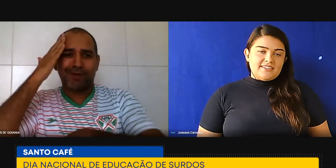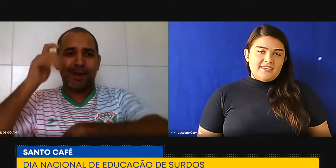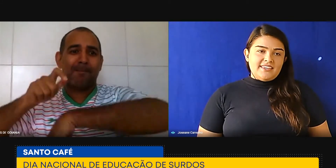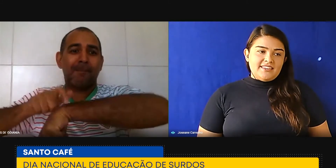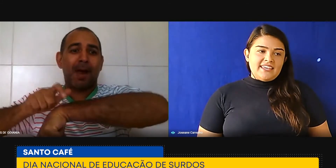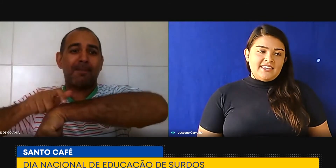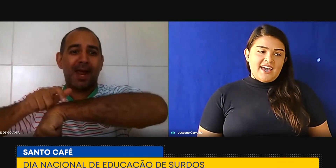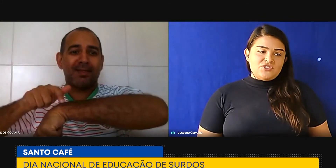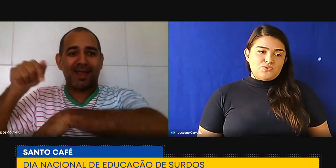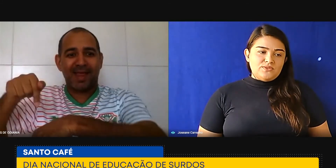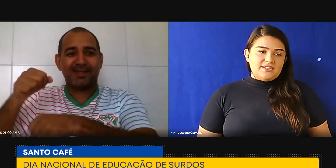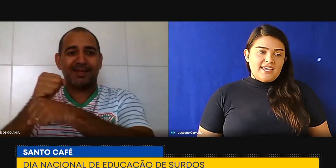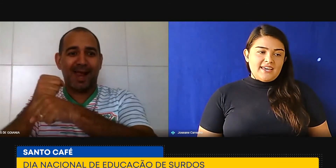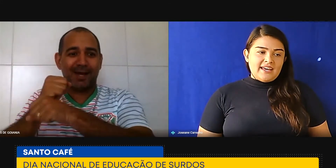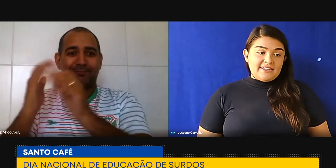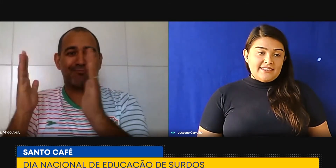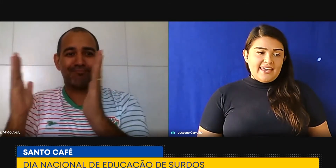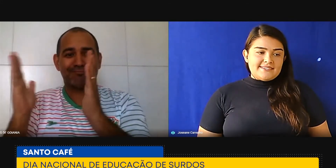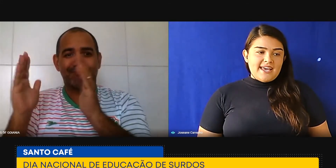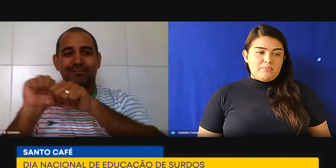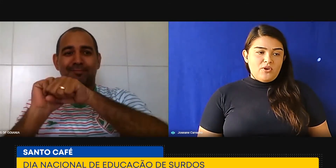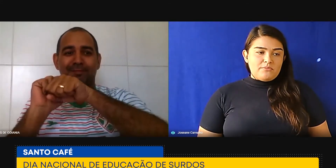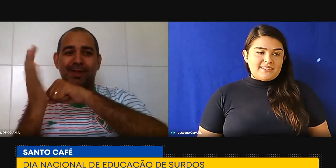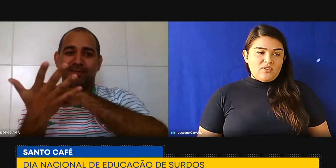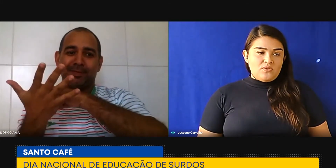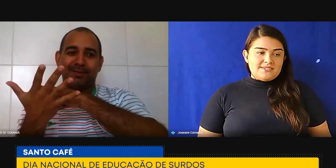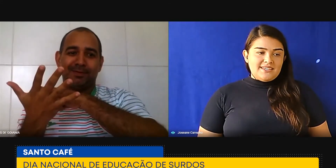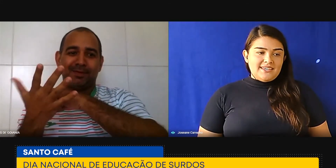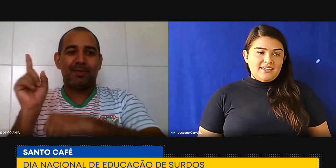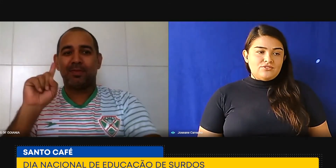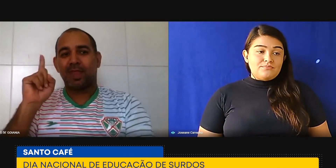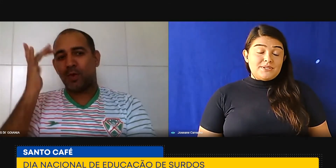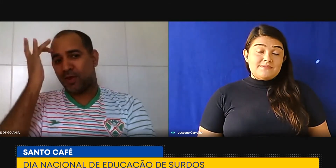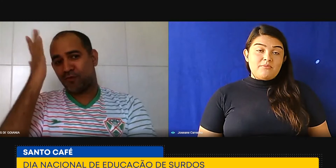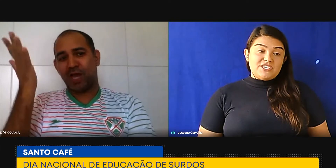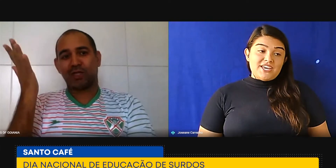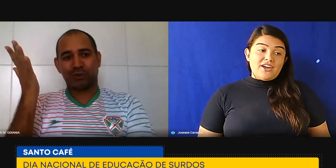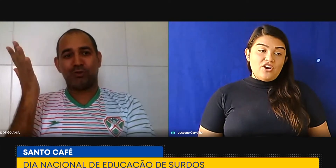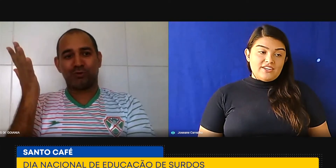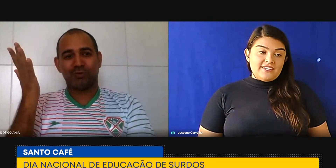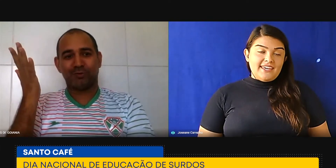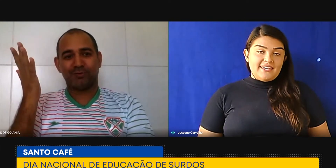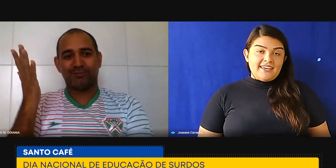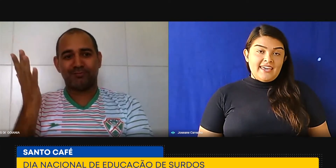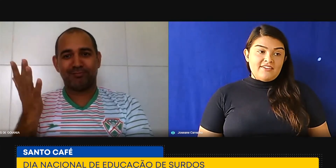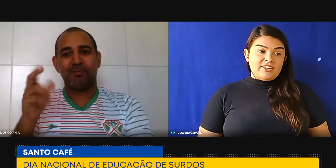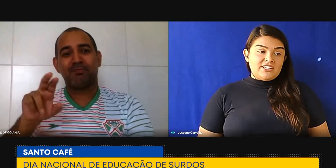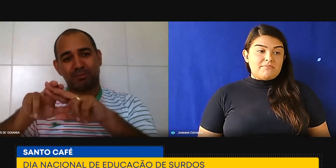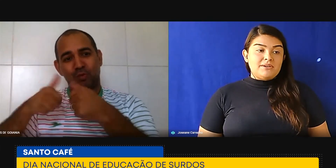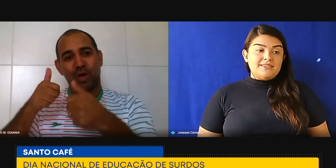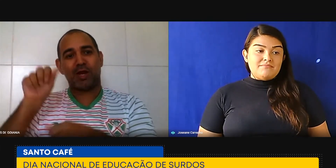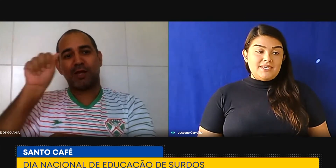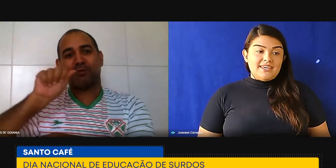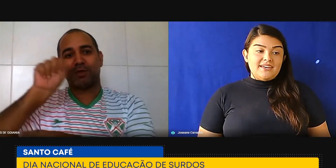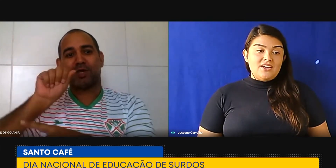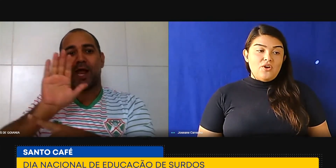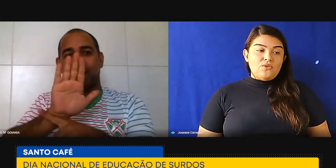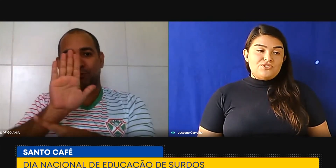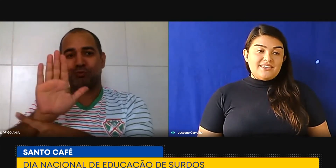e que ajuda, né? Que dê esse apoio para estar conseguindo, principalmente agora, né? Referente à pandemia, onde